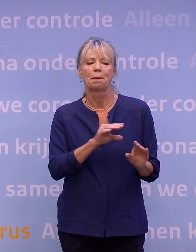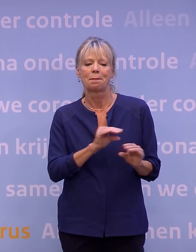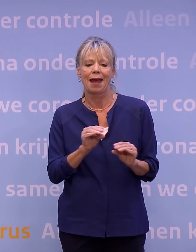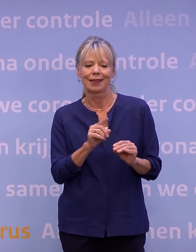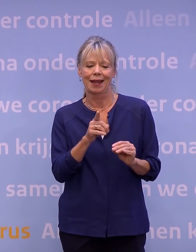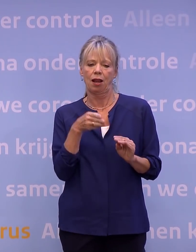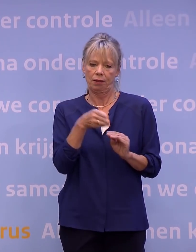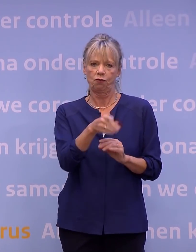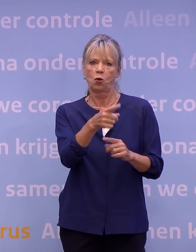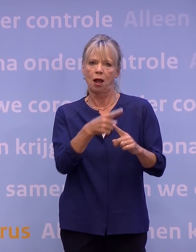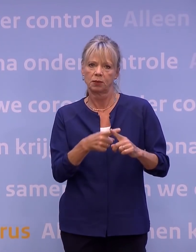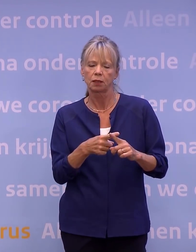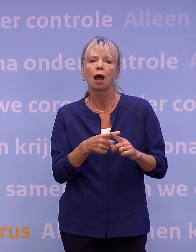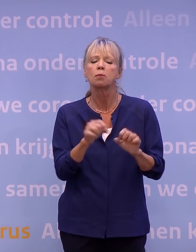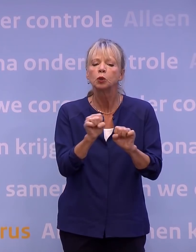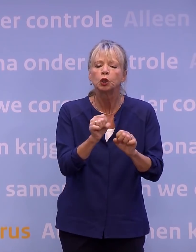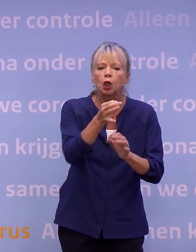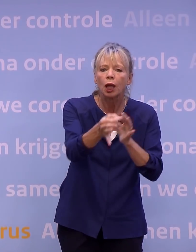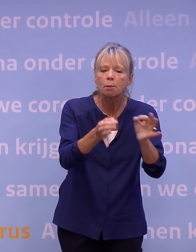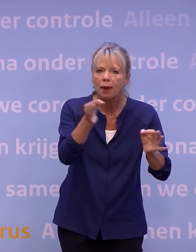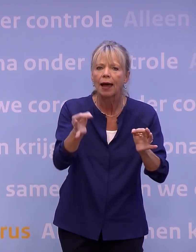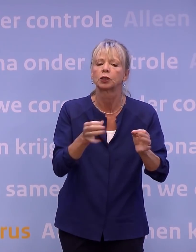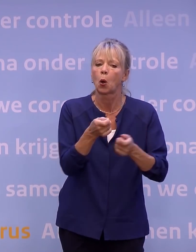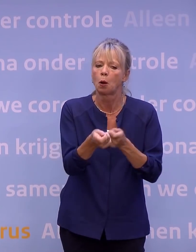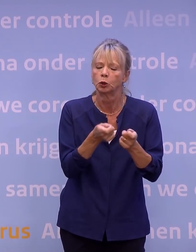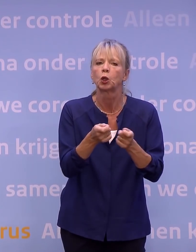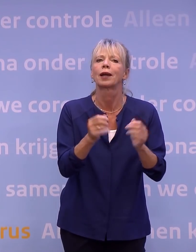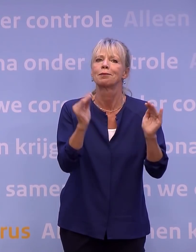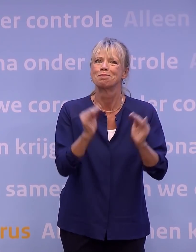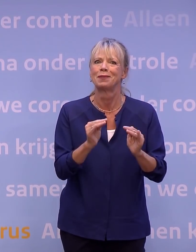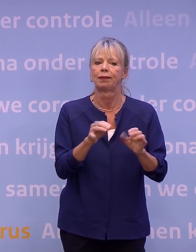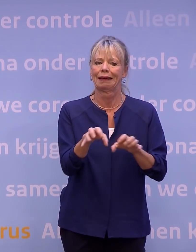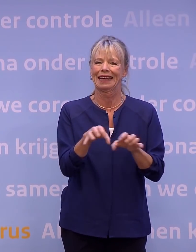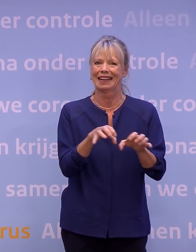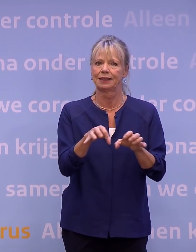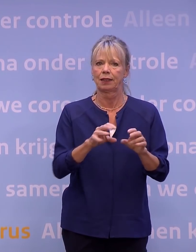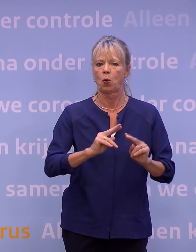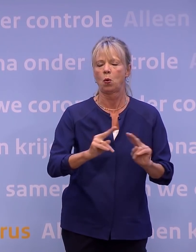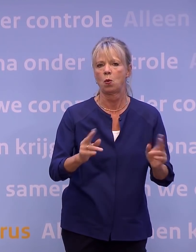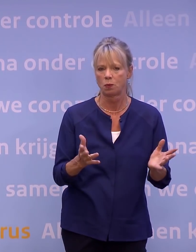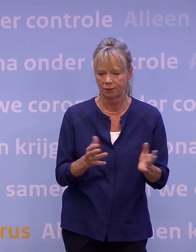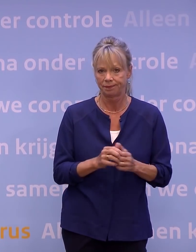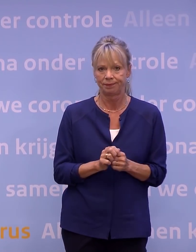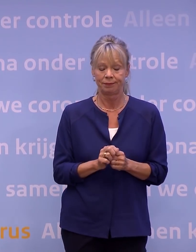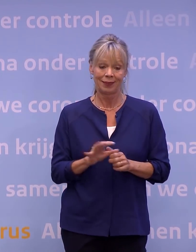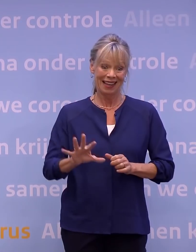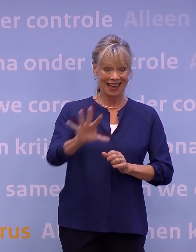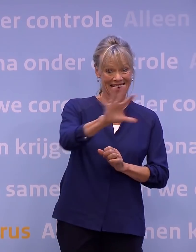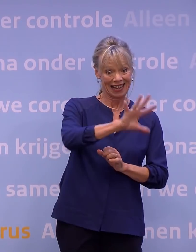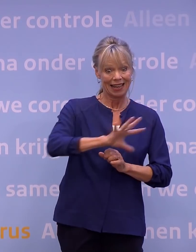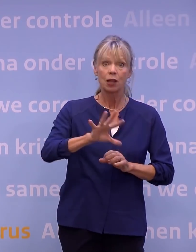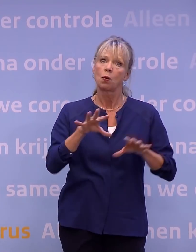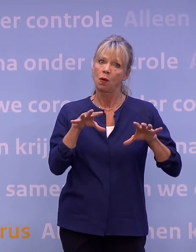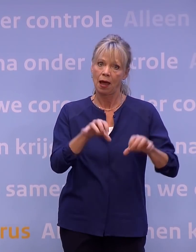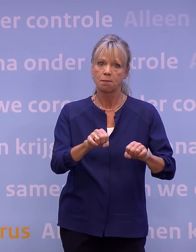drukke plekken in de stad terug te dringen. U weet, die regionale aanpak is heel belangrijk in